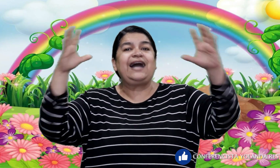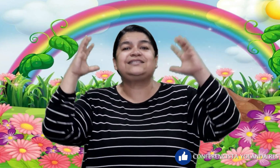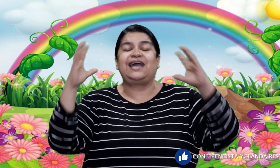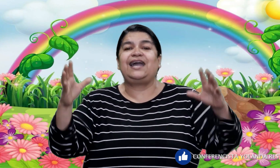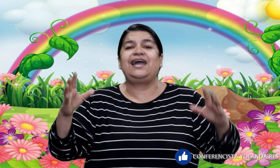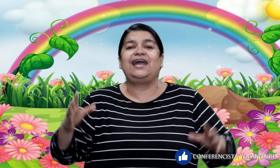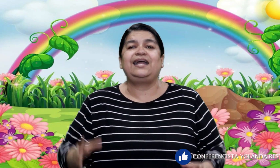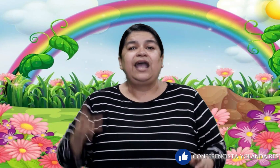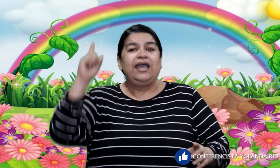hacen